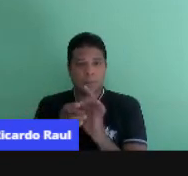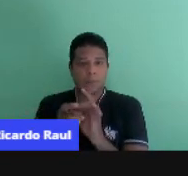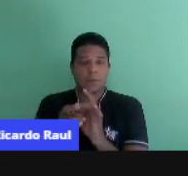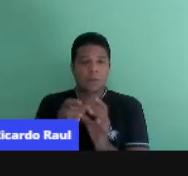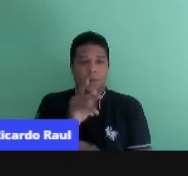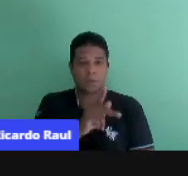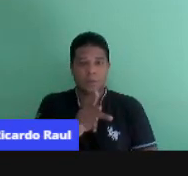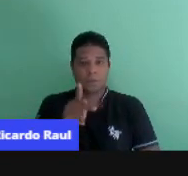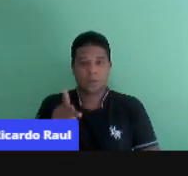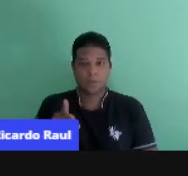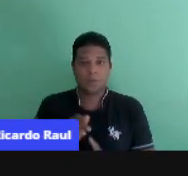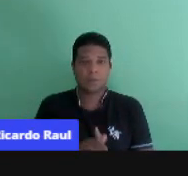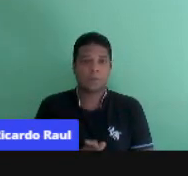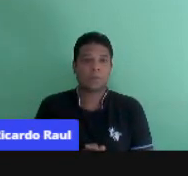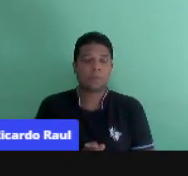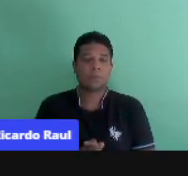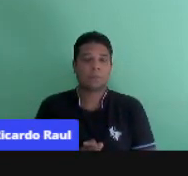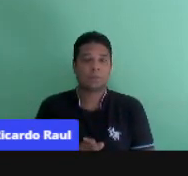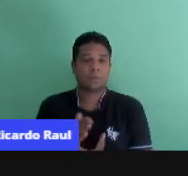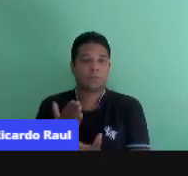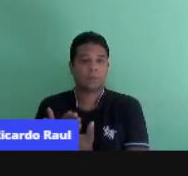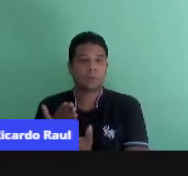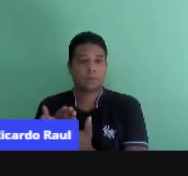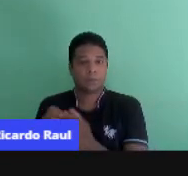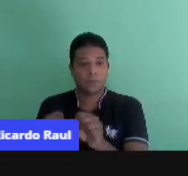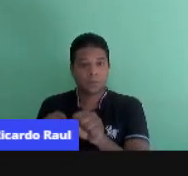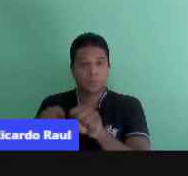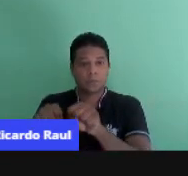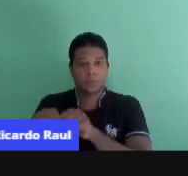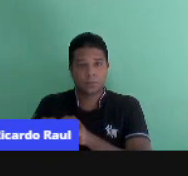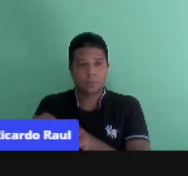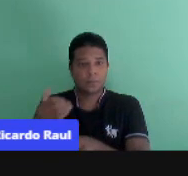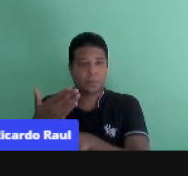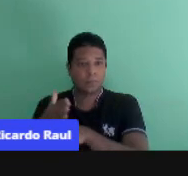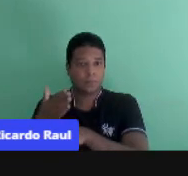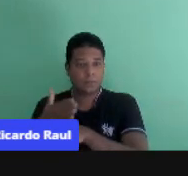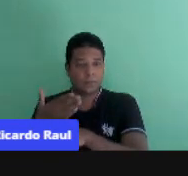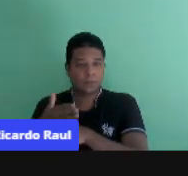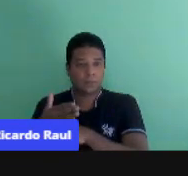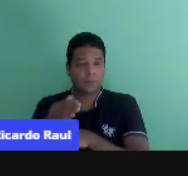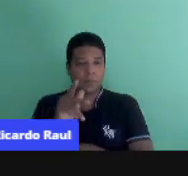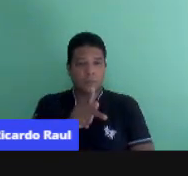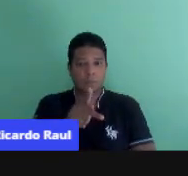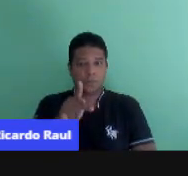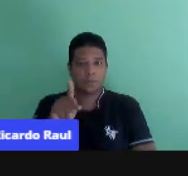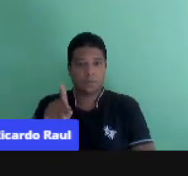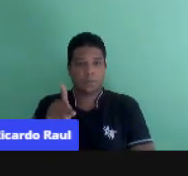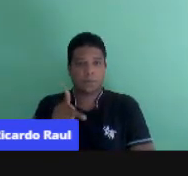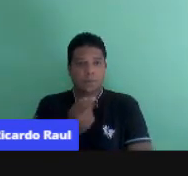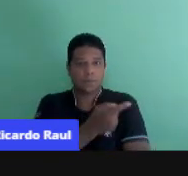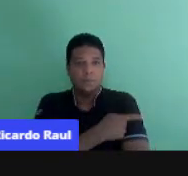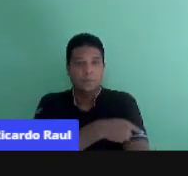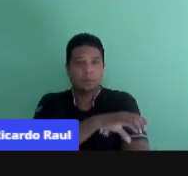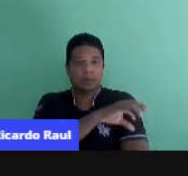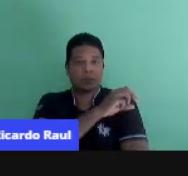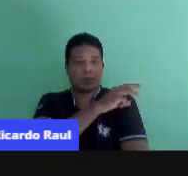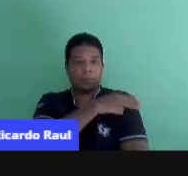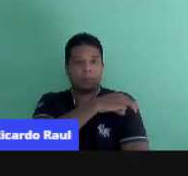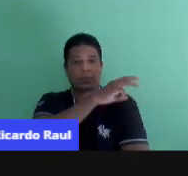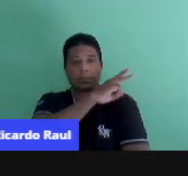Estuda questões ligadas à formação, à prática docente dos anos iniciais do ensino fundamental.